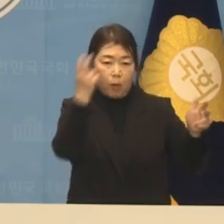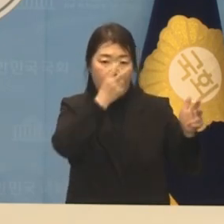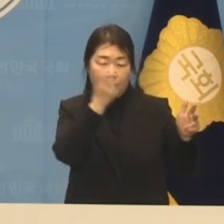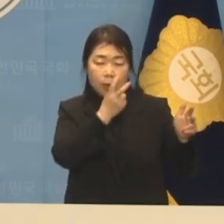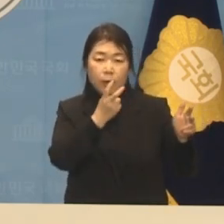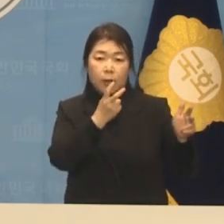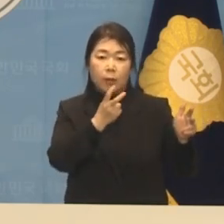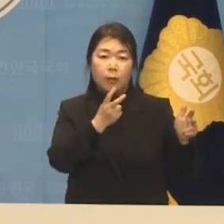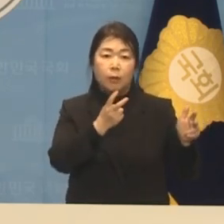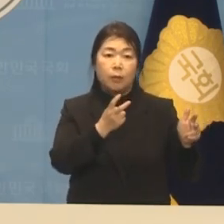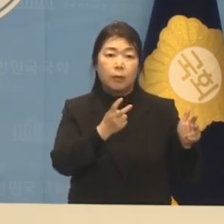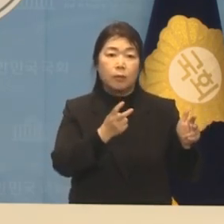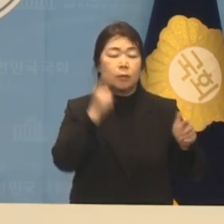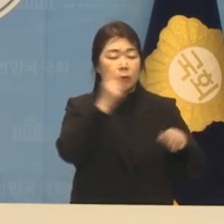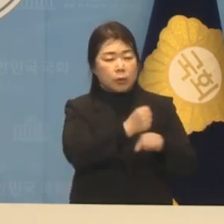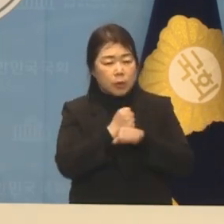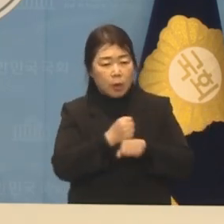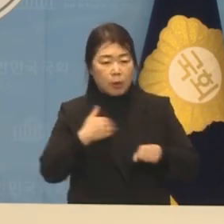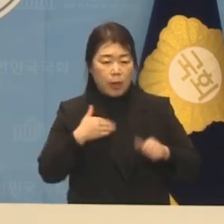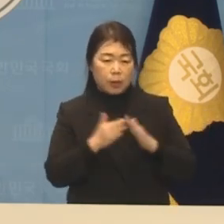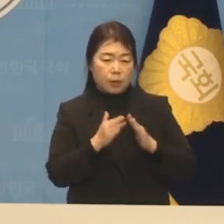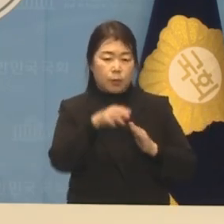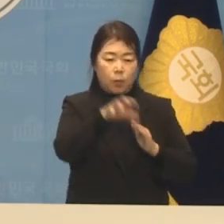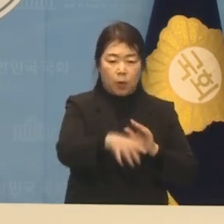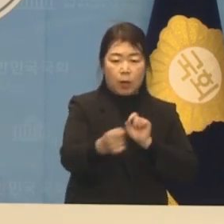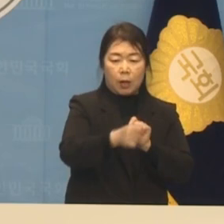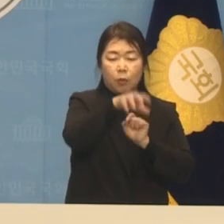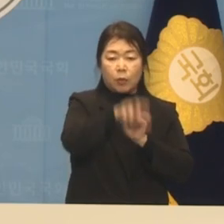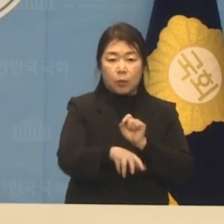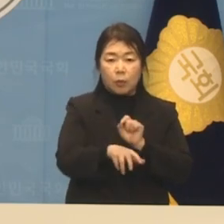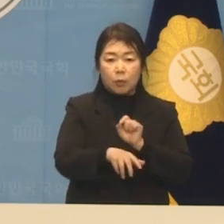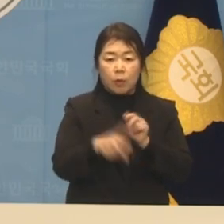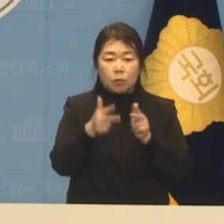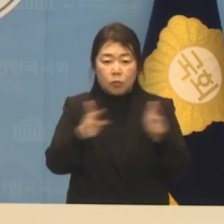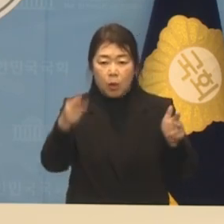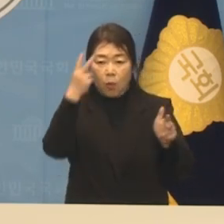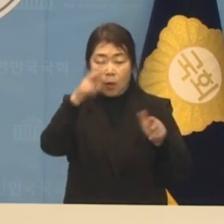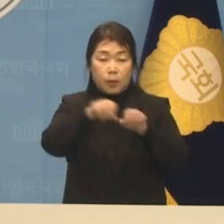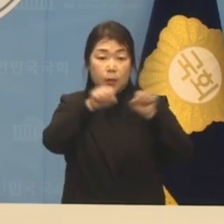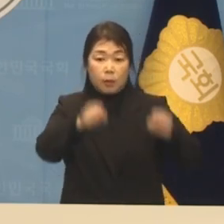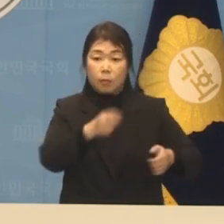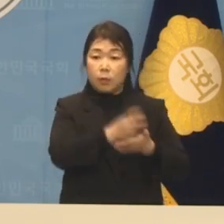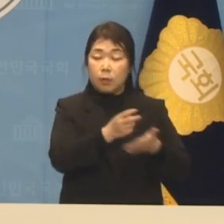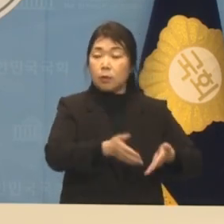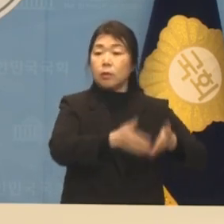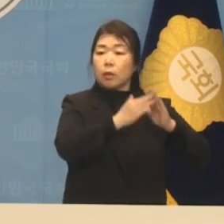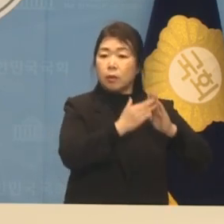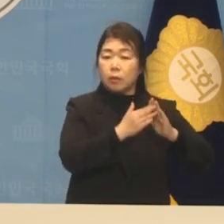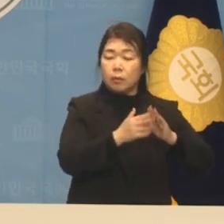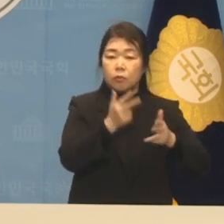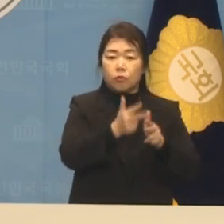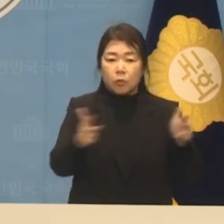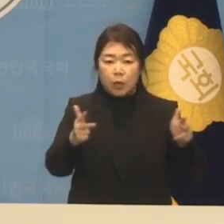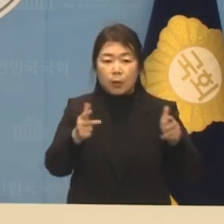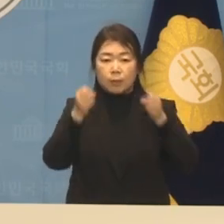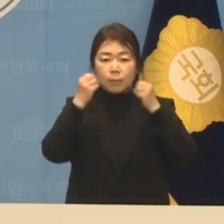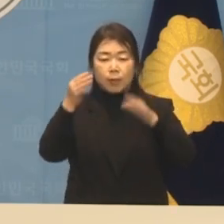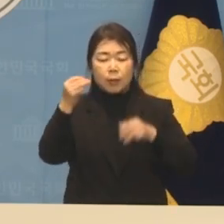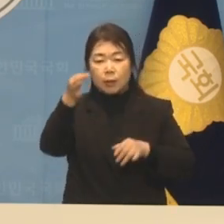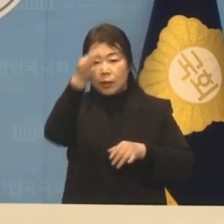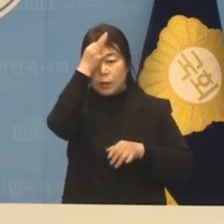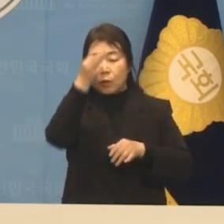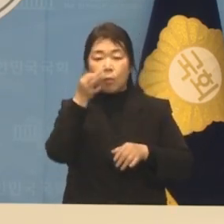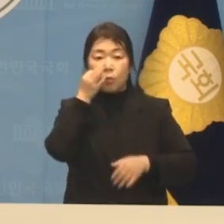스타트 앱, 내집압, 내볼릴 주차관리 시스템을 도입하여 주차 혁명의 신기원을 이루겠습니다.